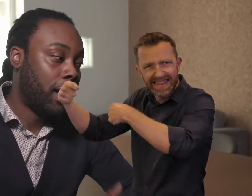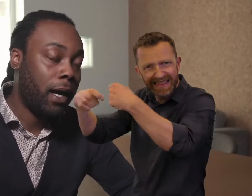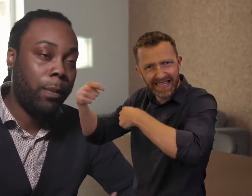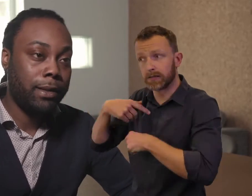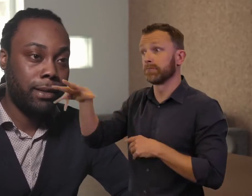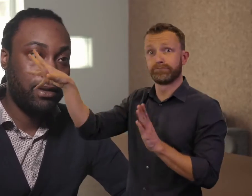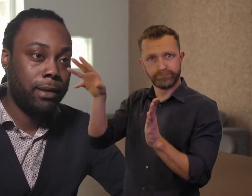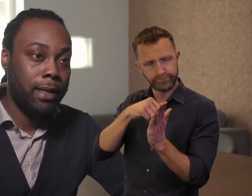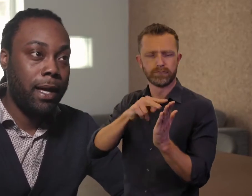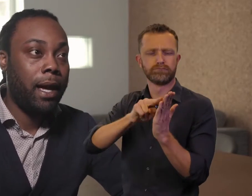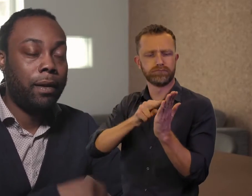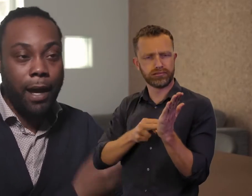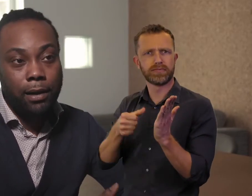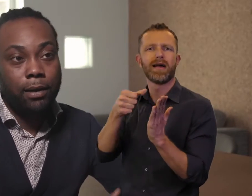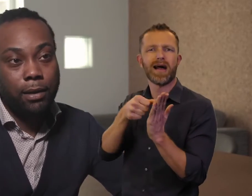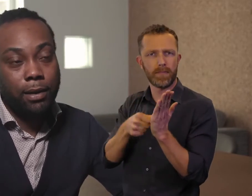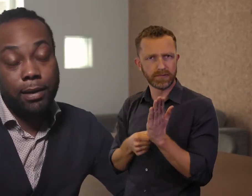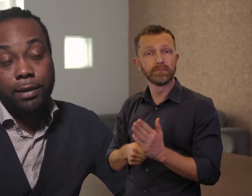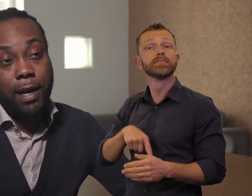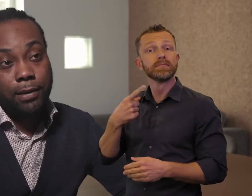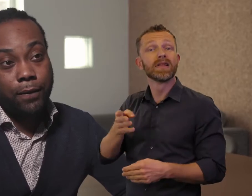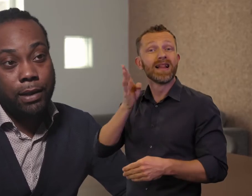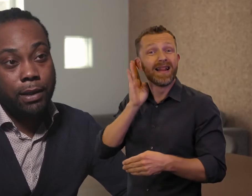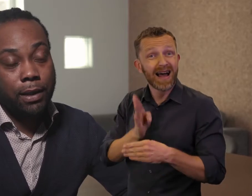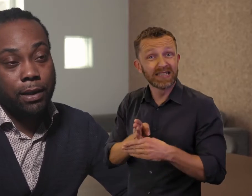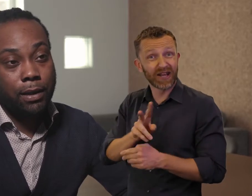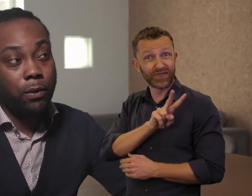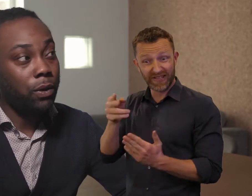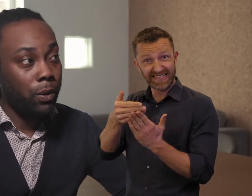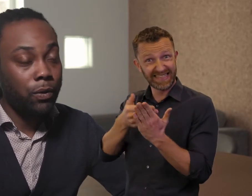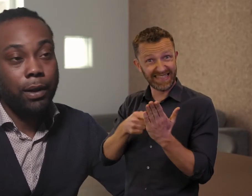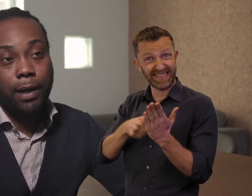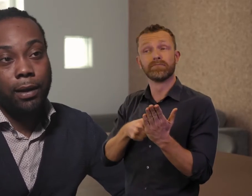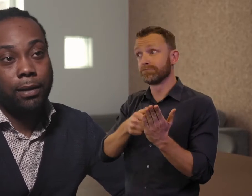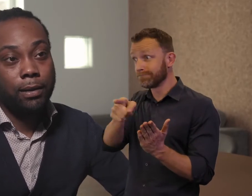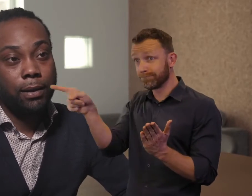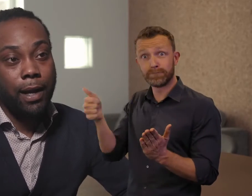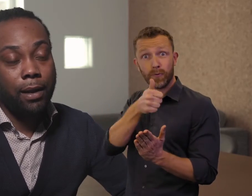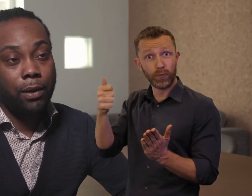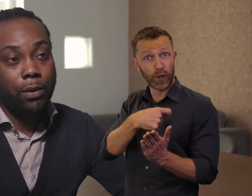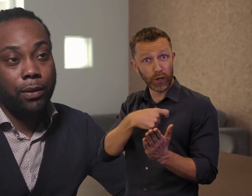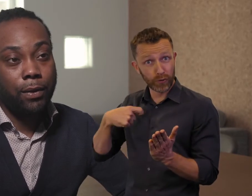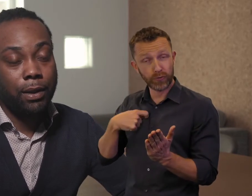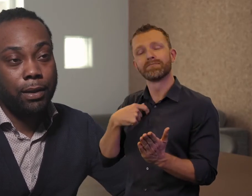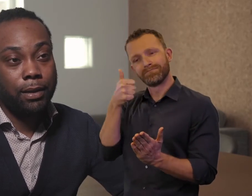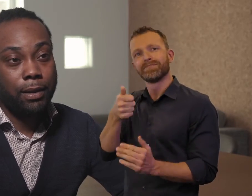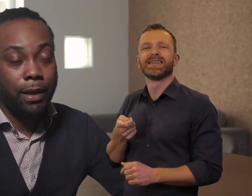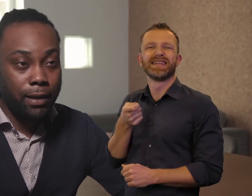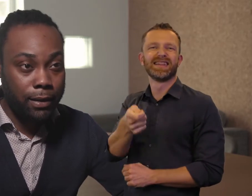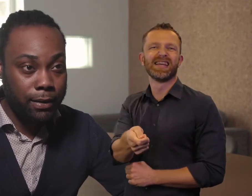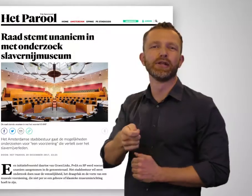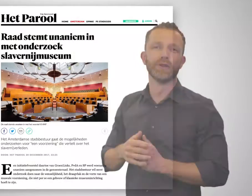Weer aangepast. En uiteindelijk is de laatste versie dan goedgekeurd door iedereen. En kon het worden